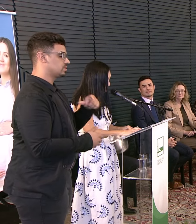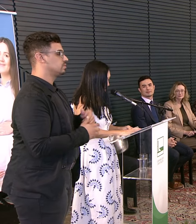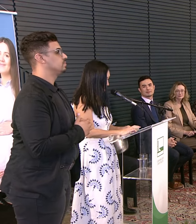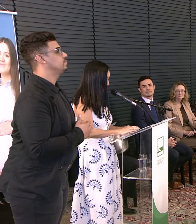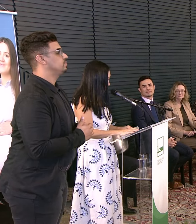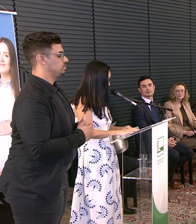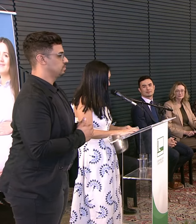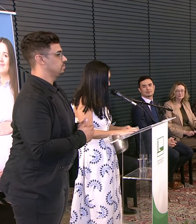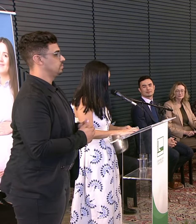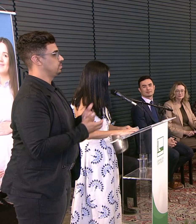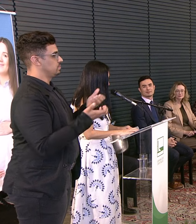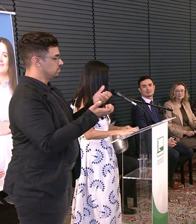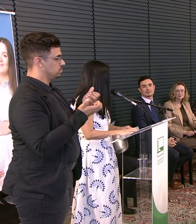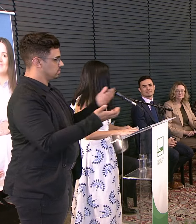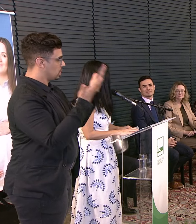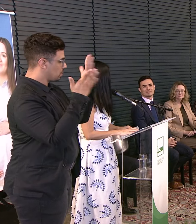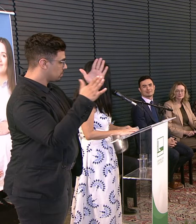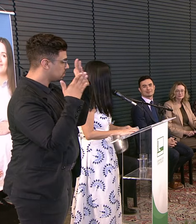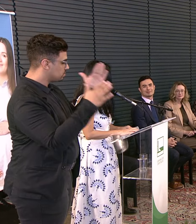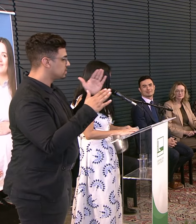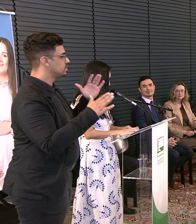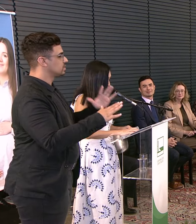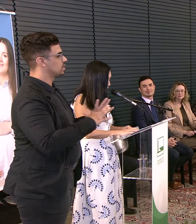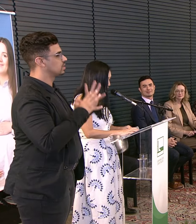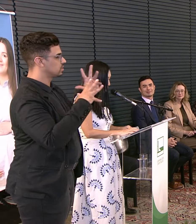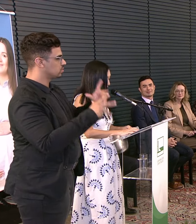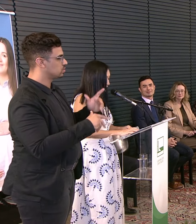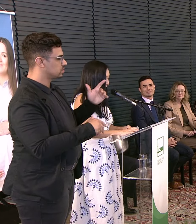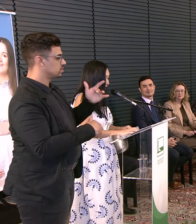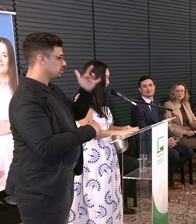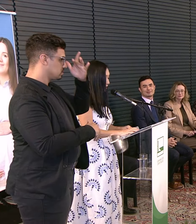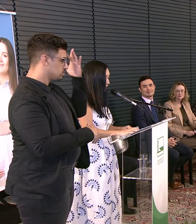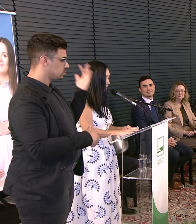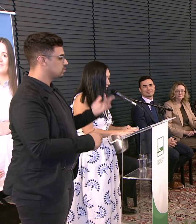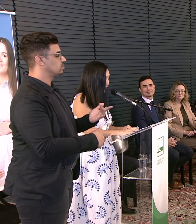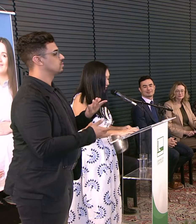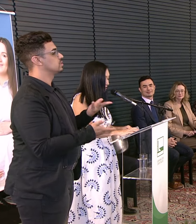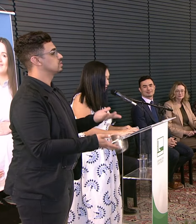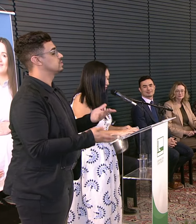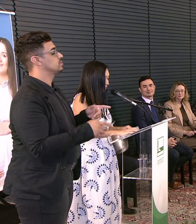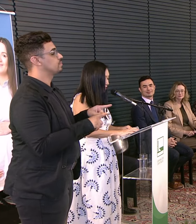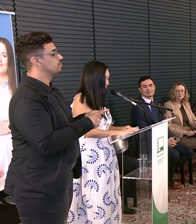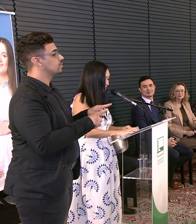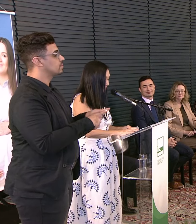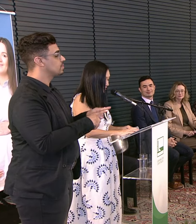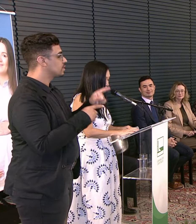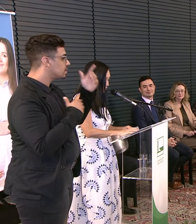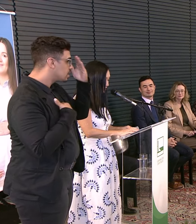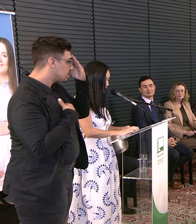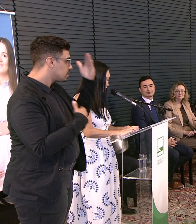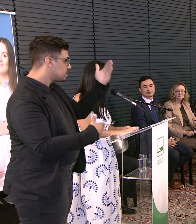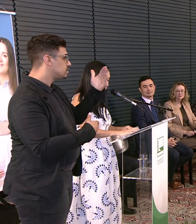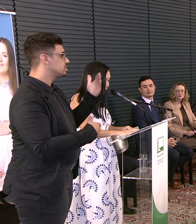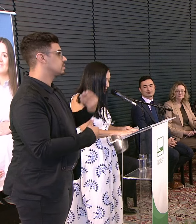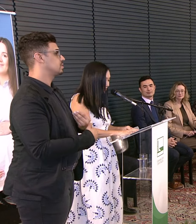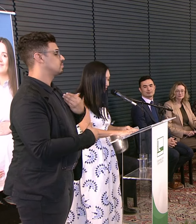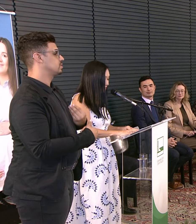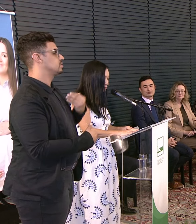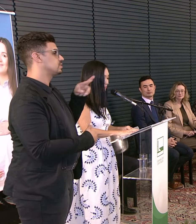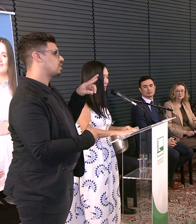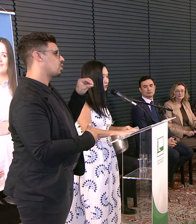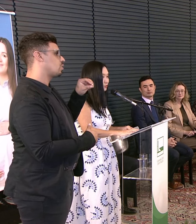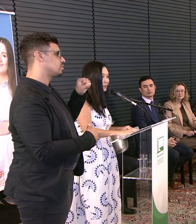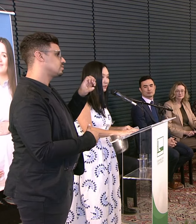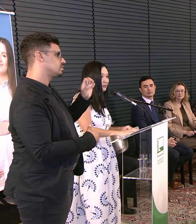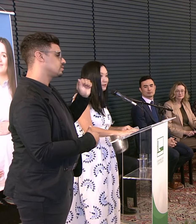Parabenizar também Os outros Agraciados E agradecer também A presença Da Rosiane Nunes